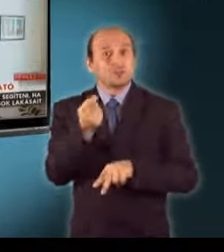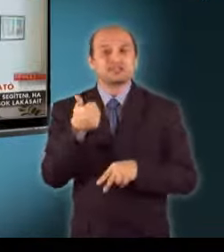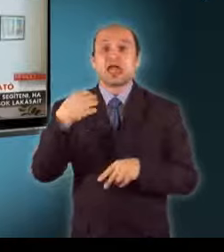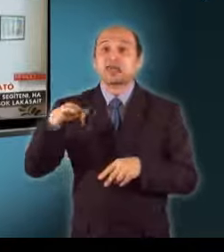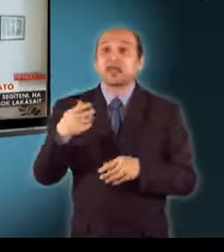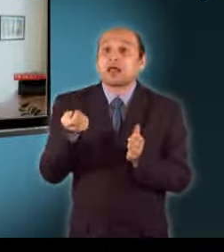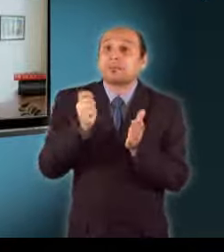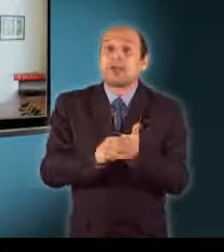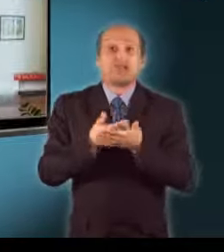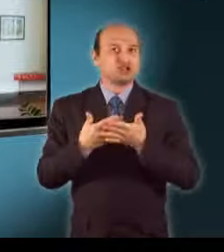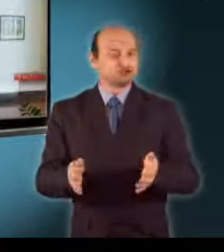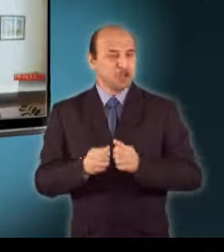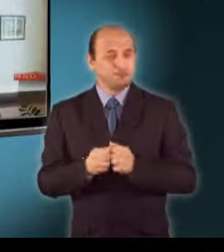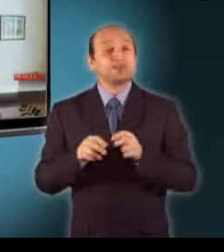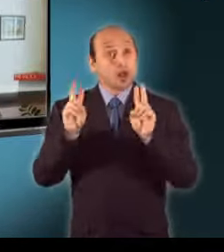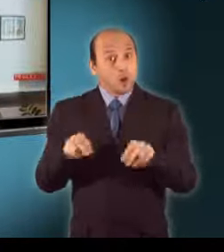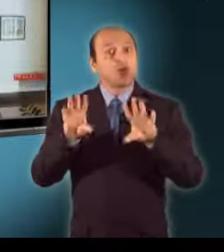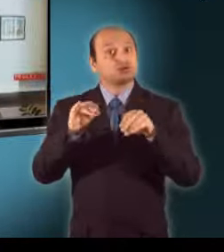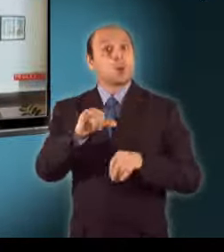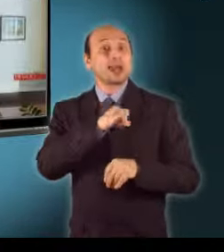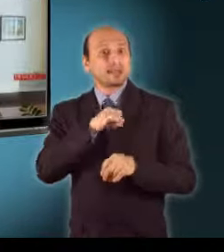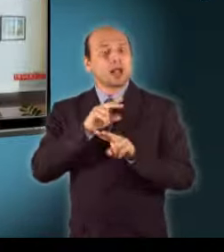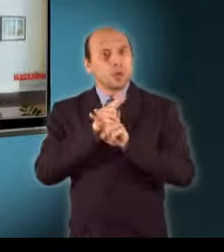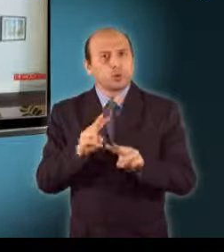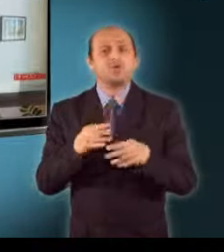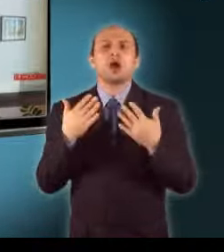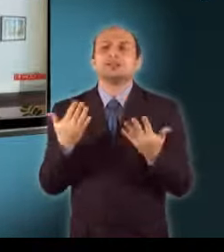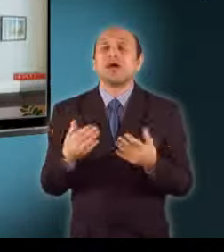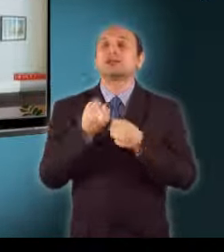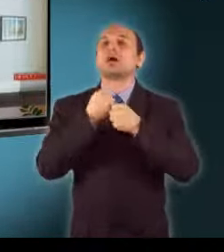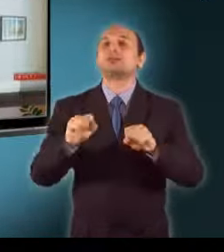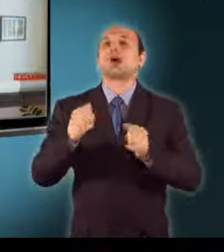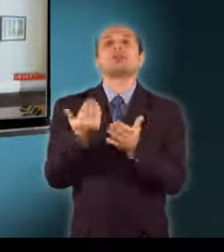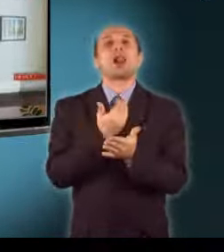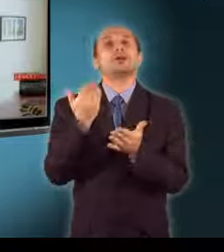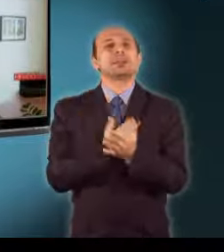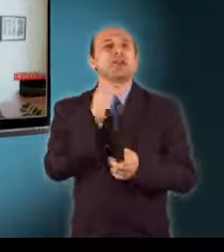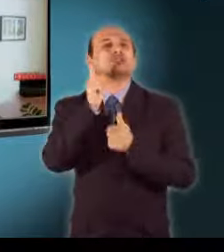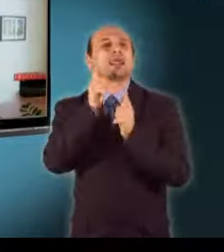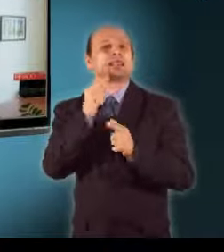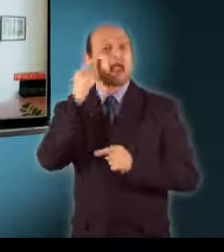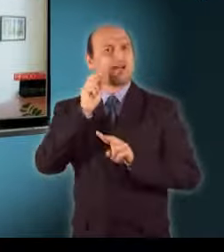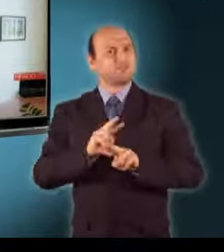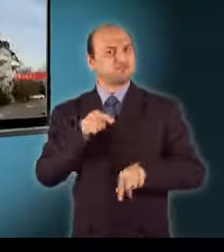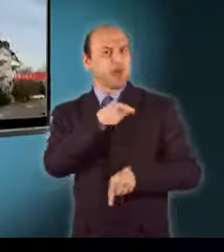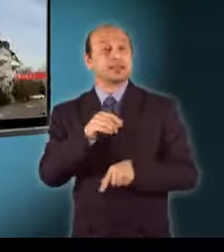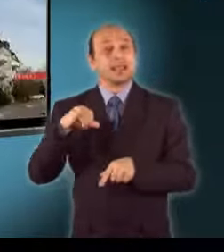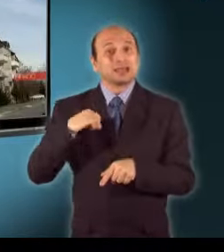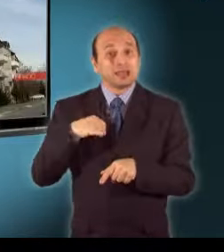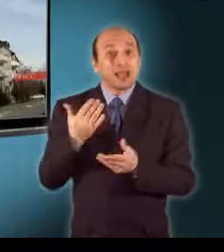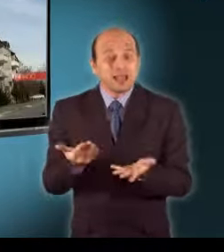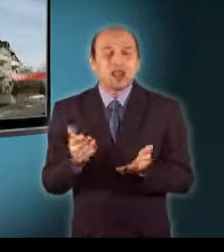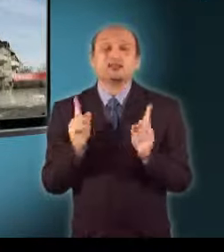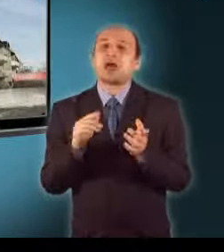Nagyon sok az érdeklődő, elsősorban viszont a szabad felhasználású hittellen rendelkezők, azok, akik érdeklődnek. A